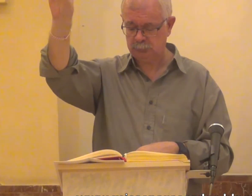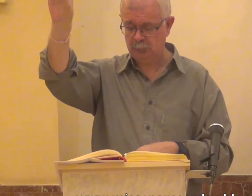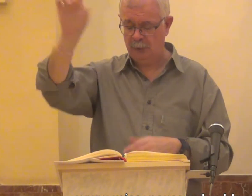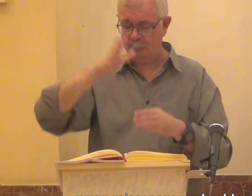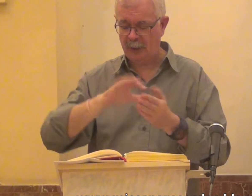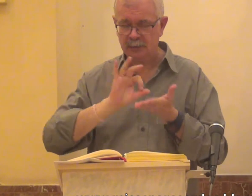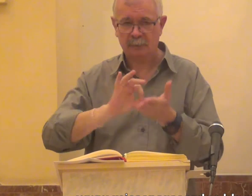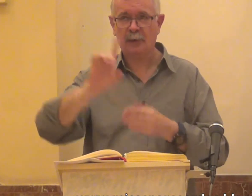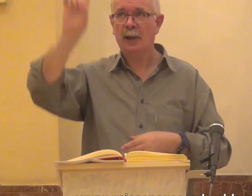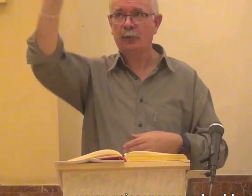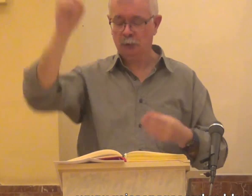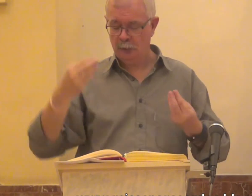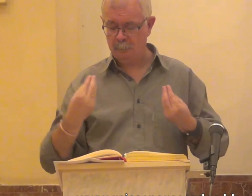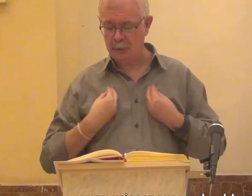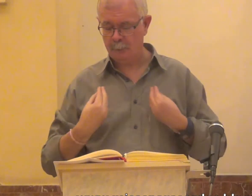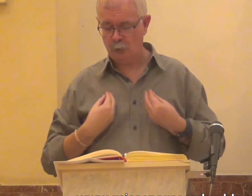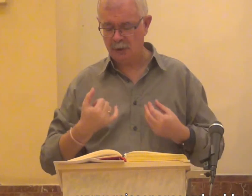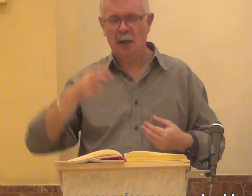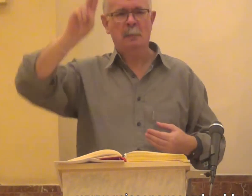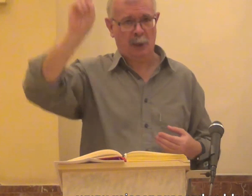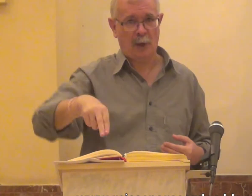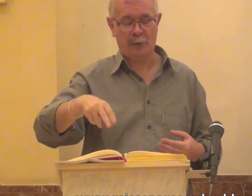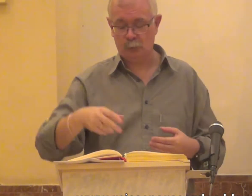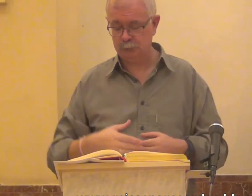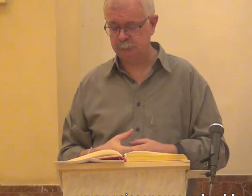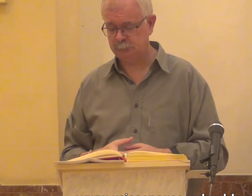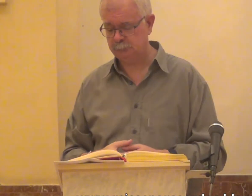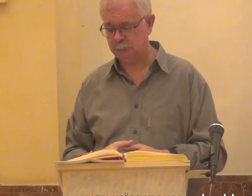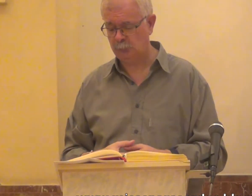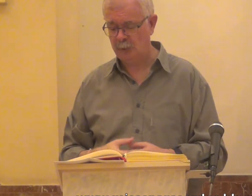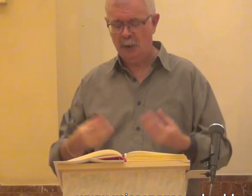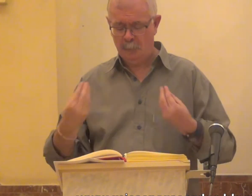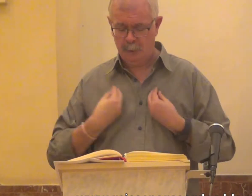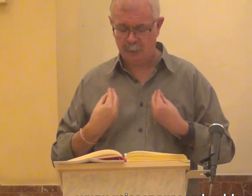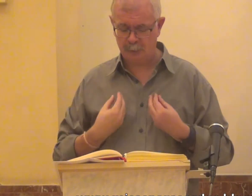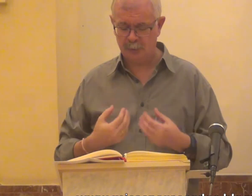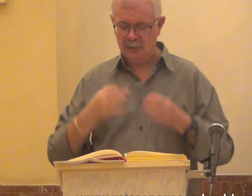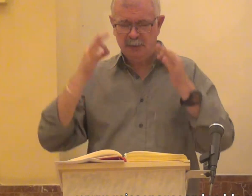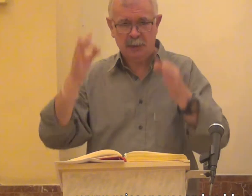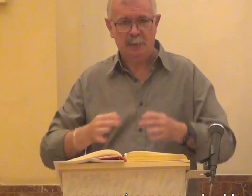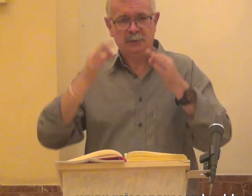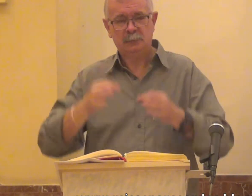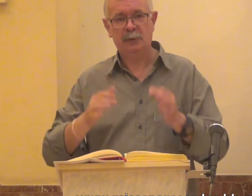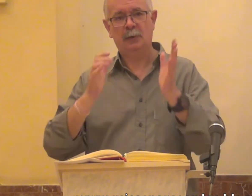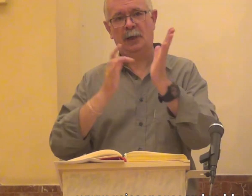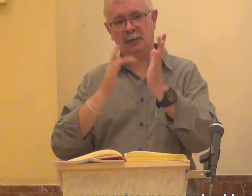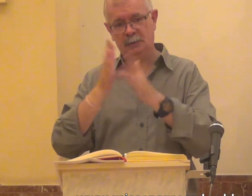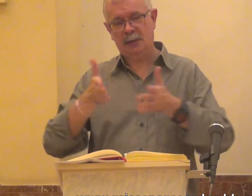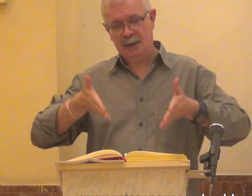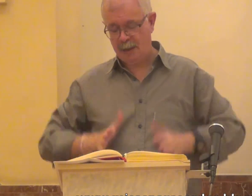para servir a Dios y vuestro verdadero y vivir aguardando la